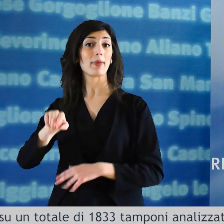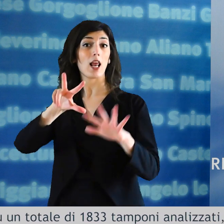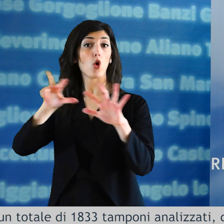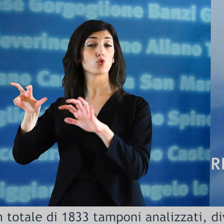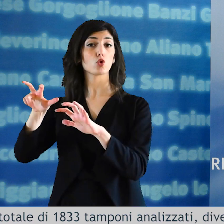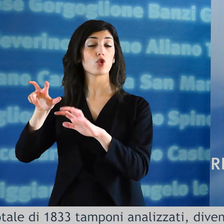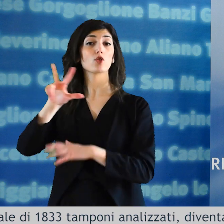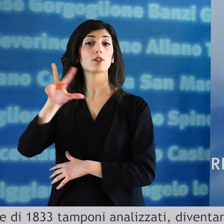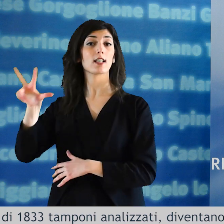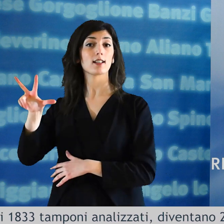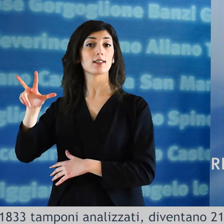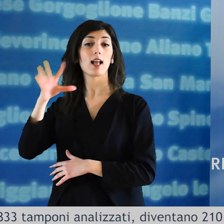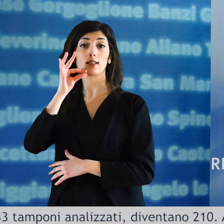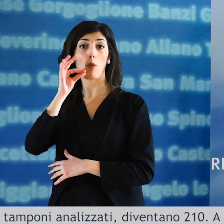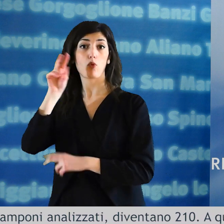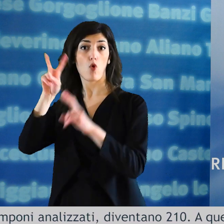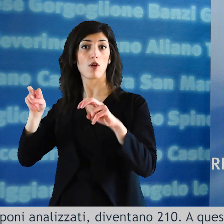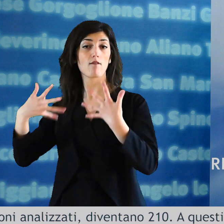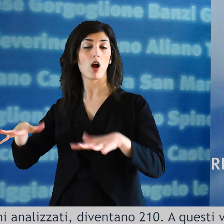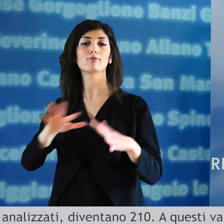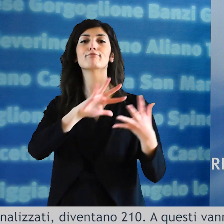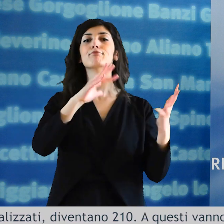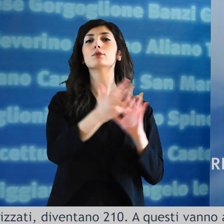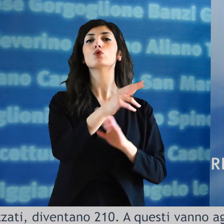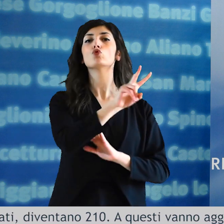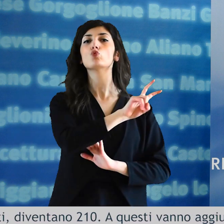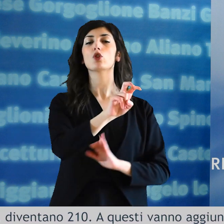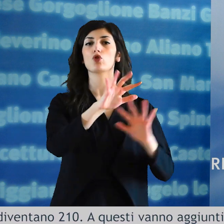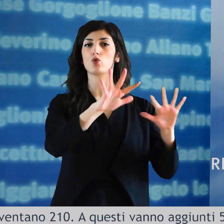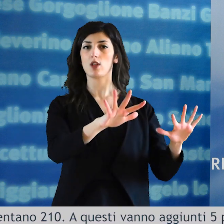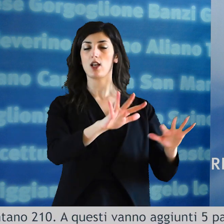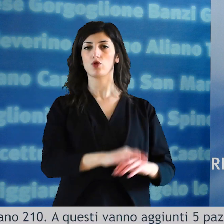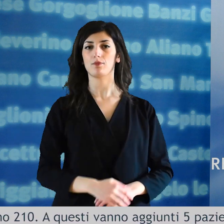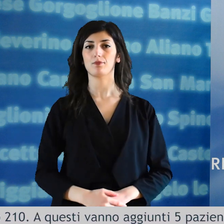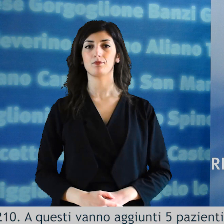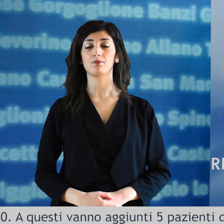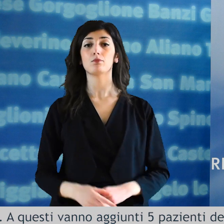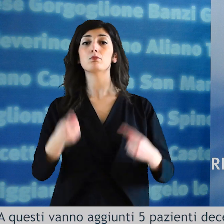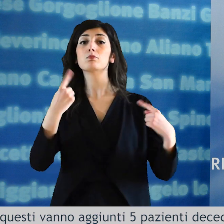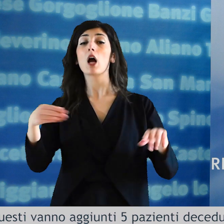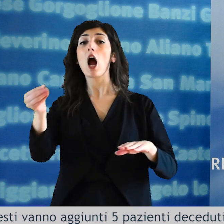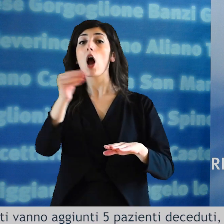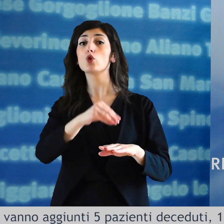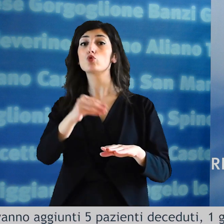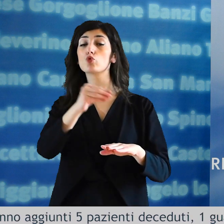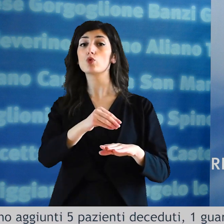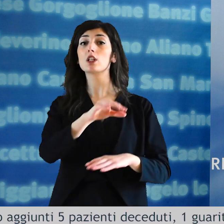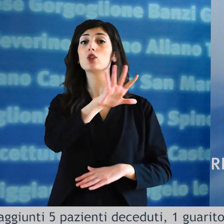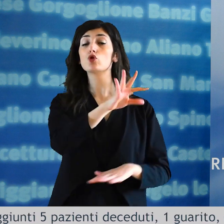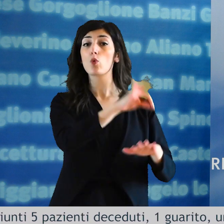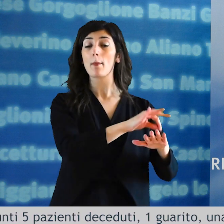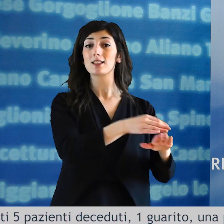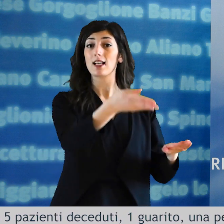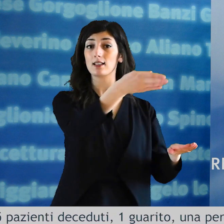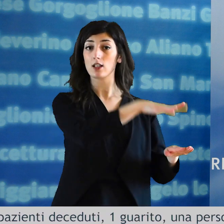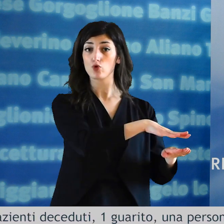1833 tamponi analizzati diventano 210 a questi vanno aggiunti